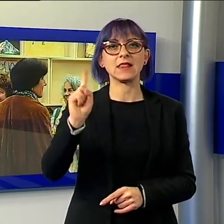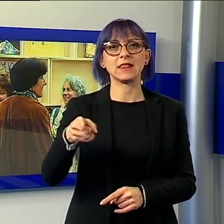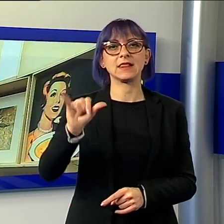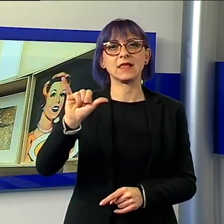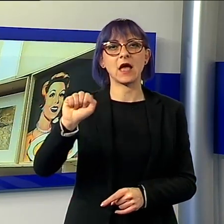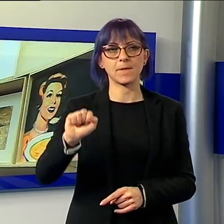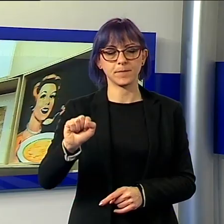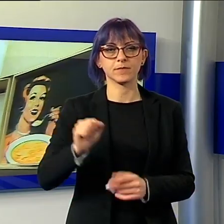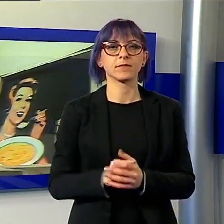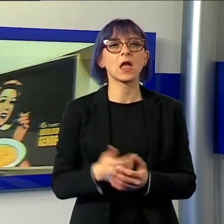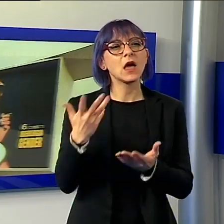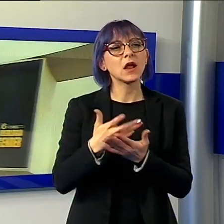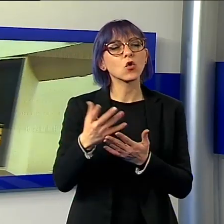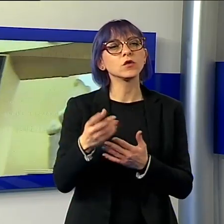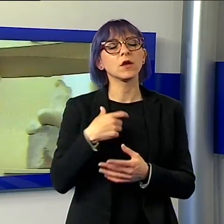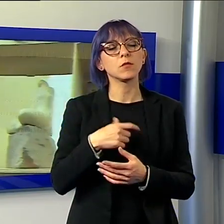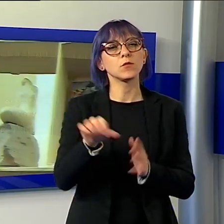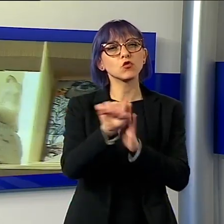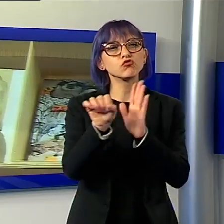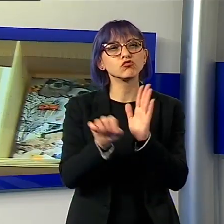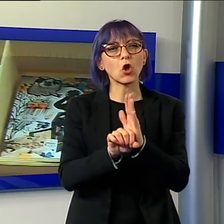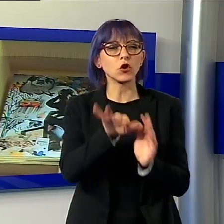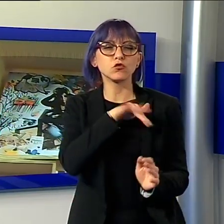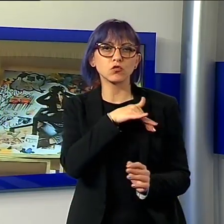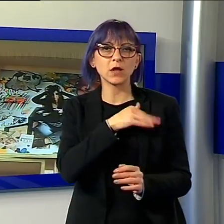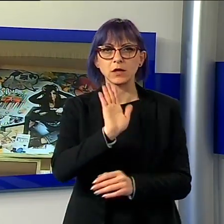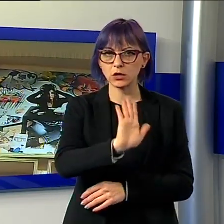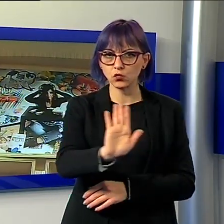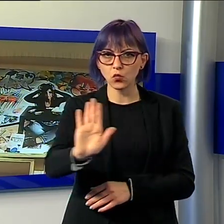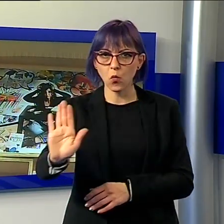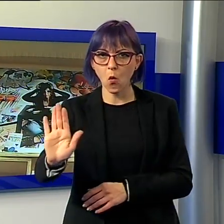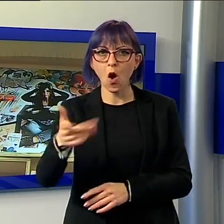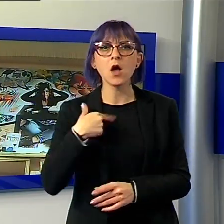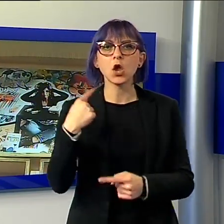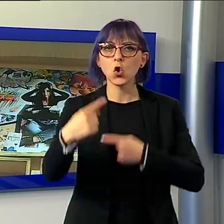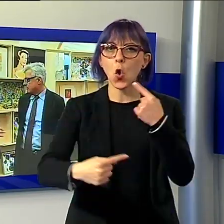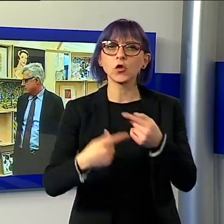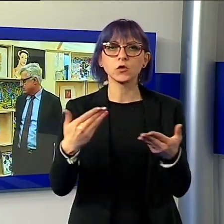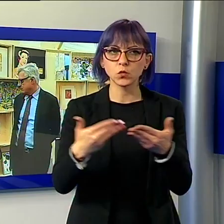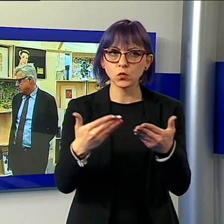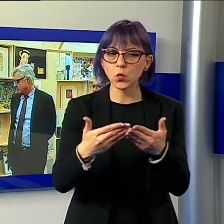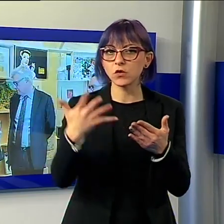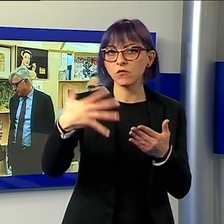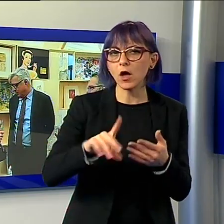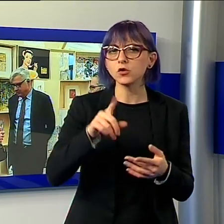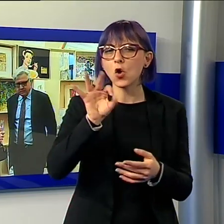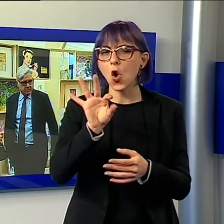individuali dei suoi allievi, esponendo i lavori di coloro che hanno continuato gli studi o hanno intrapreso la carriera